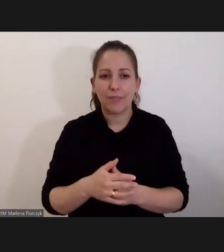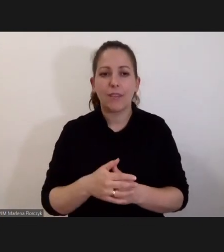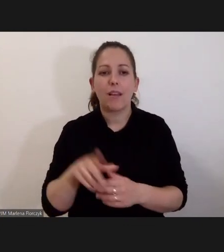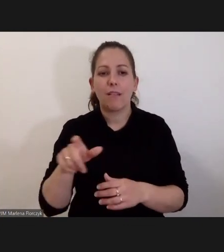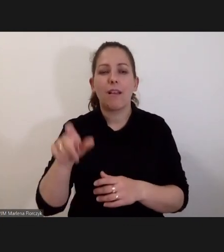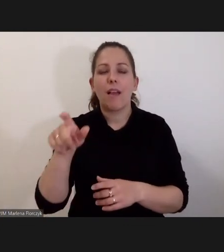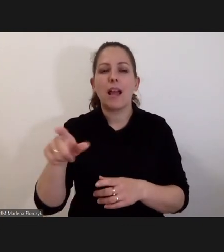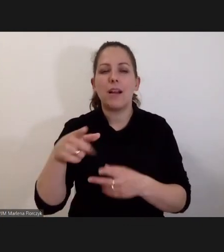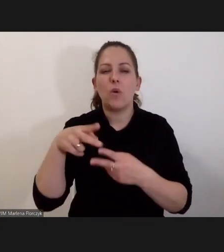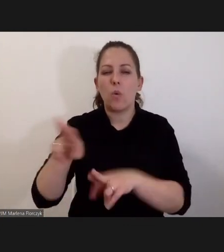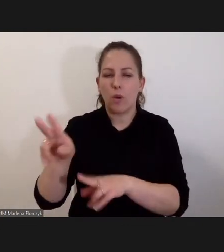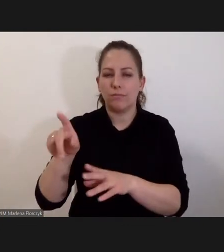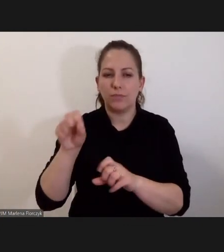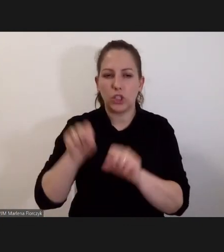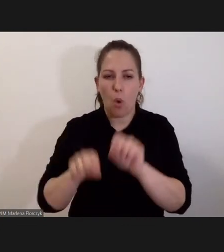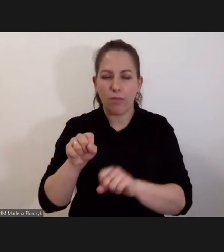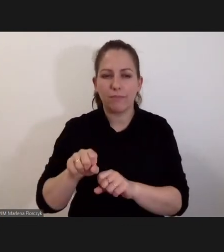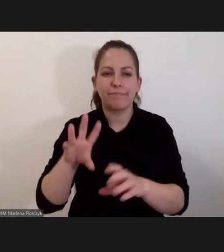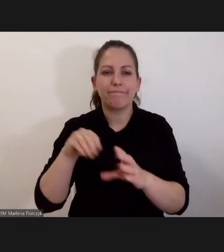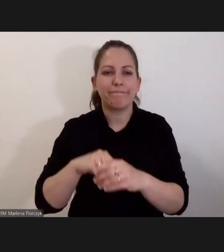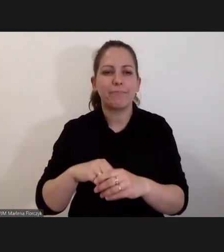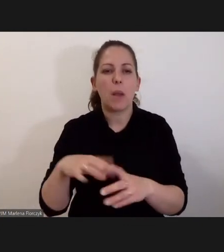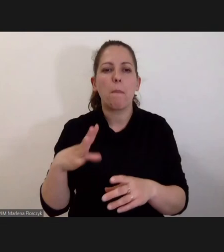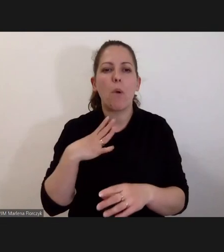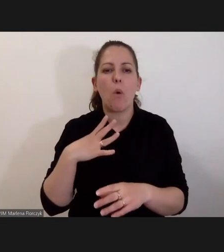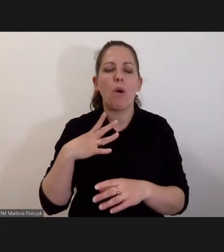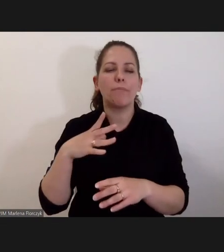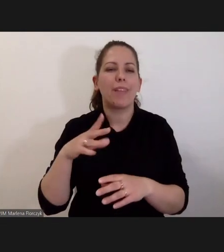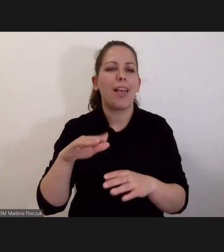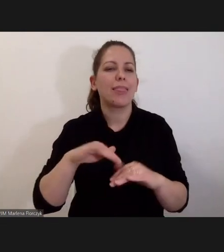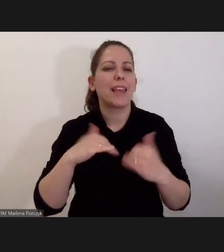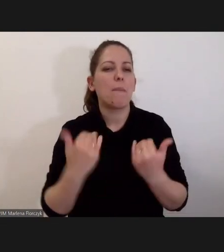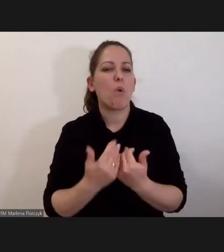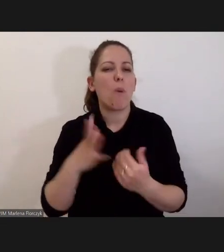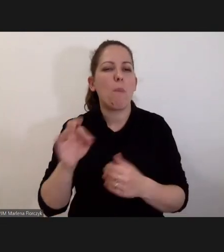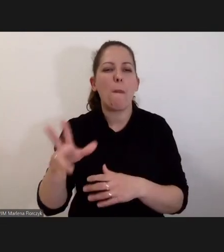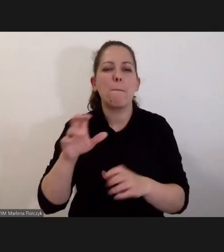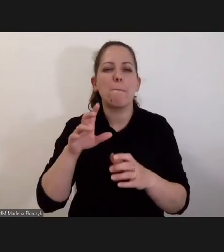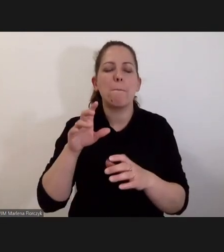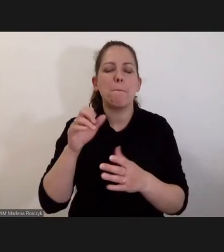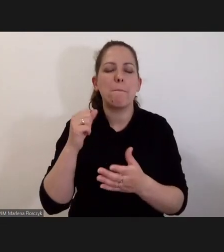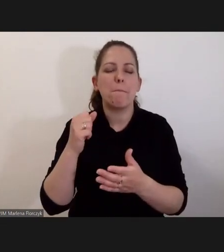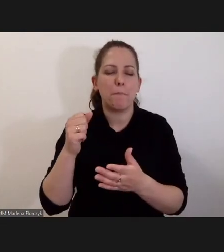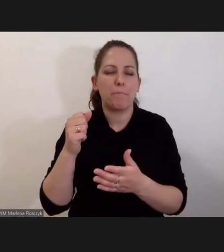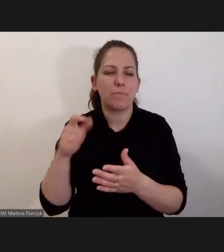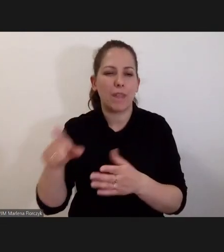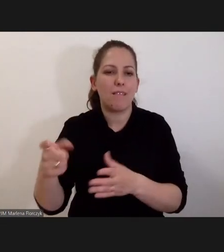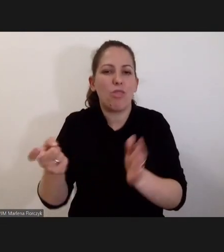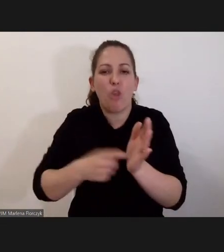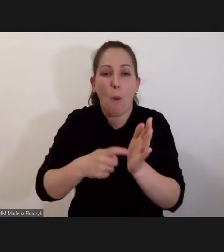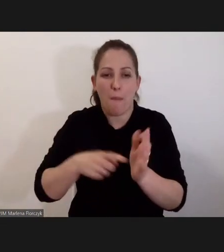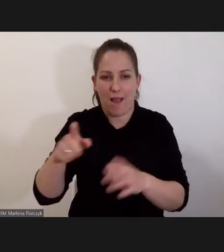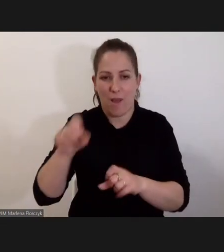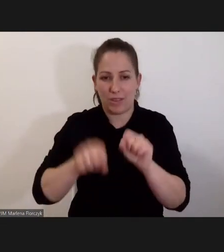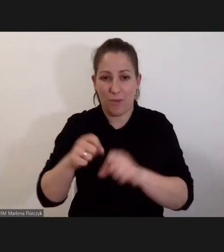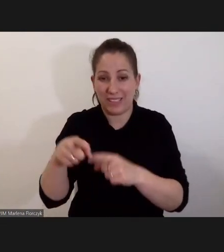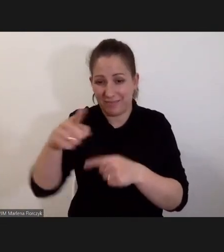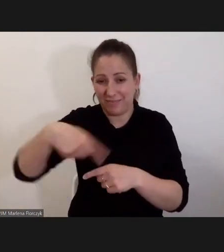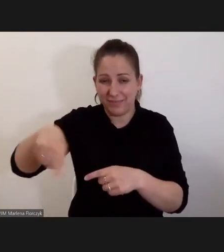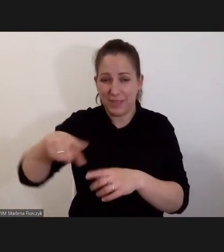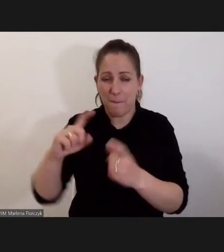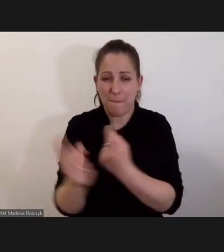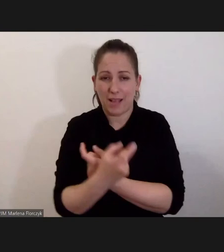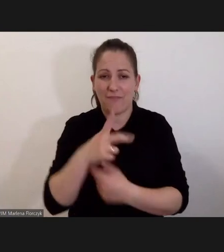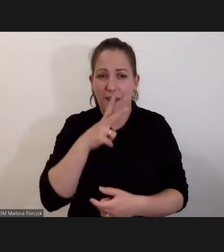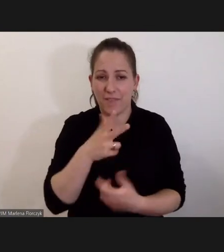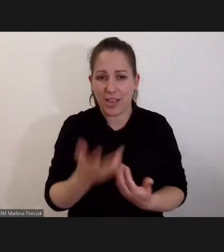osądu, znalazły się na wokaldzie Trybunału dlatego, że to państwa afrykańskie się tego samo domagały. To tak właśnie jest.